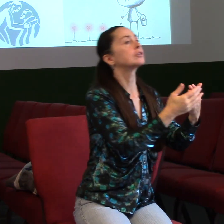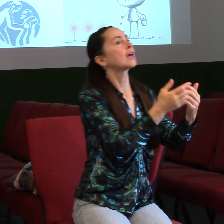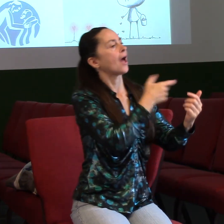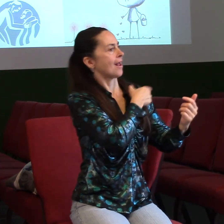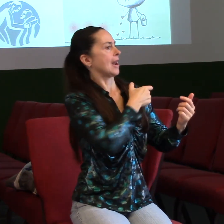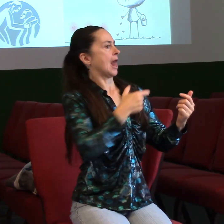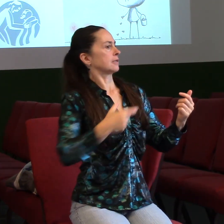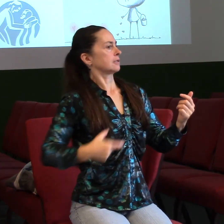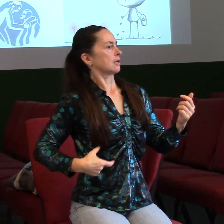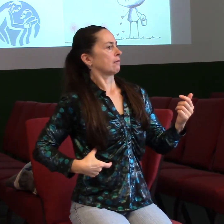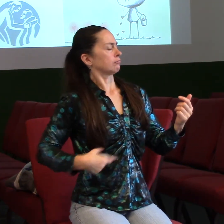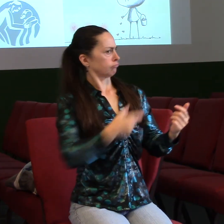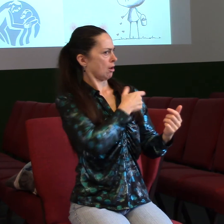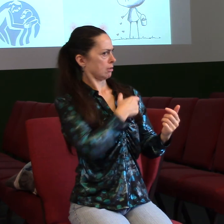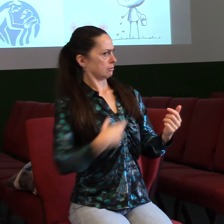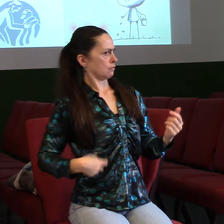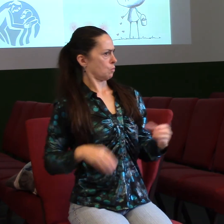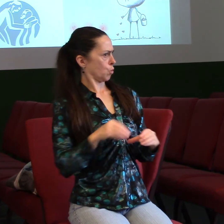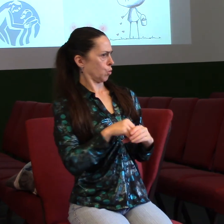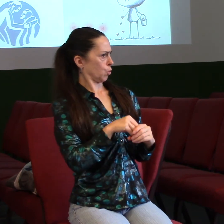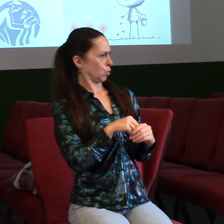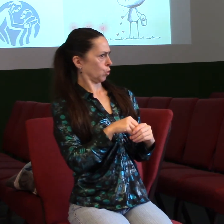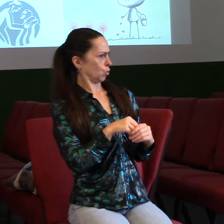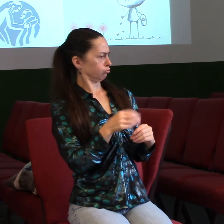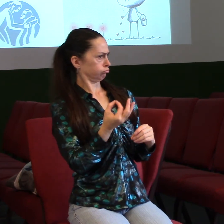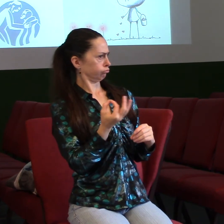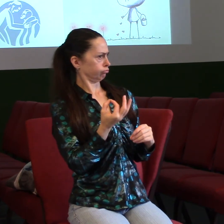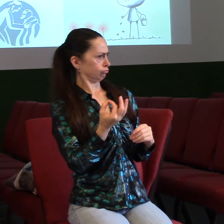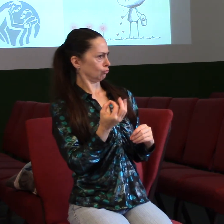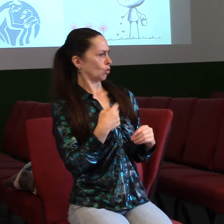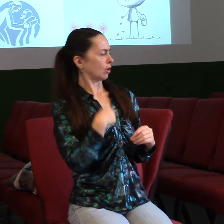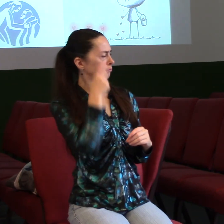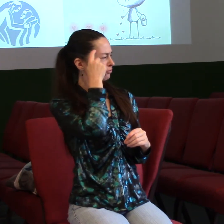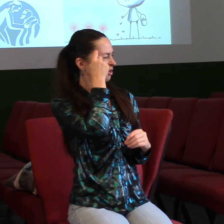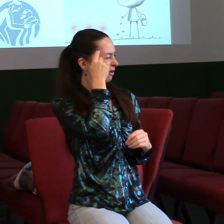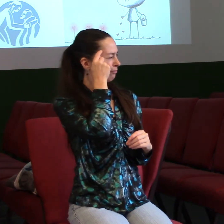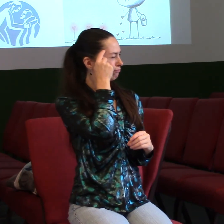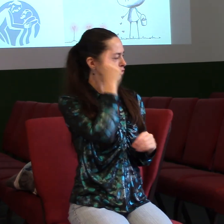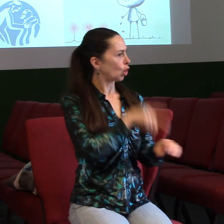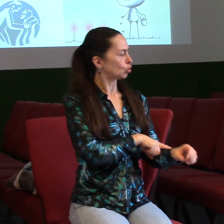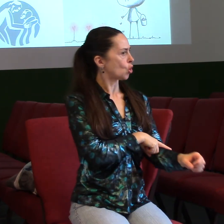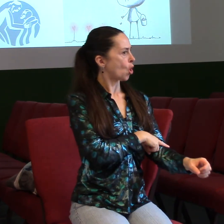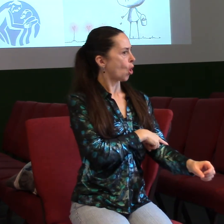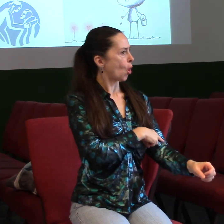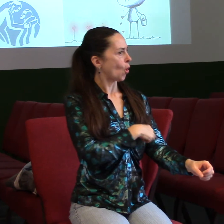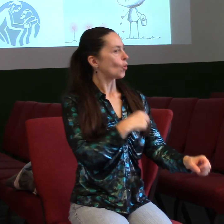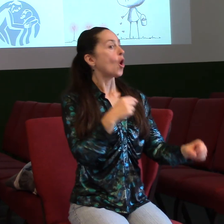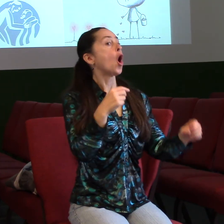Já jsem nad tím hodně dlouho přemýšlel, protože jsem z rodu Galdu a my jsme takoví trdějáci, drsnějáci.